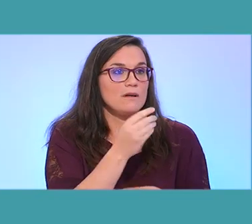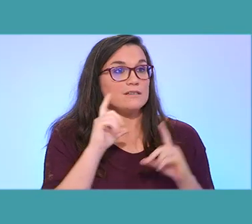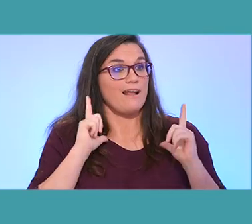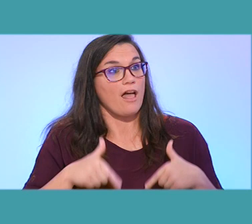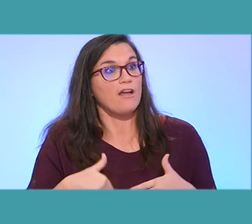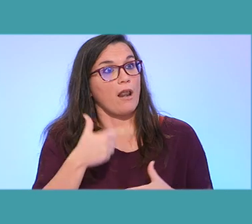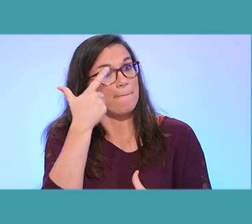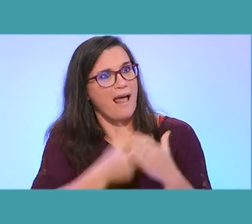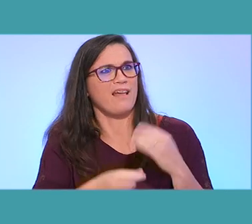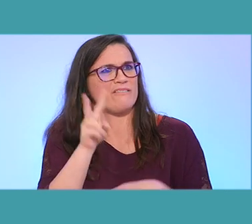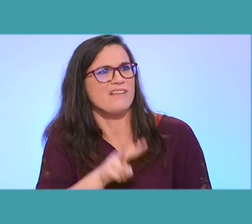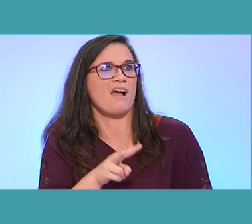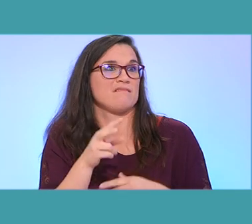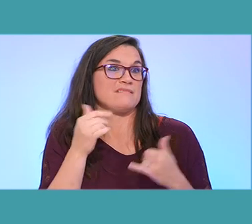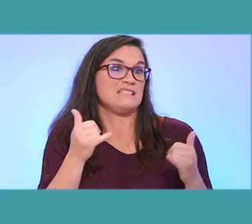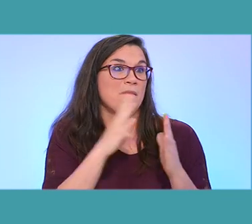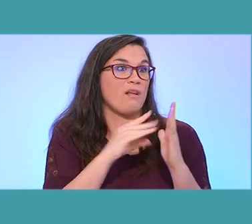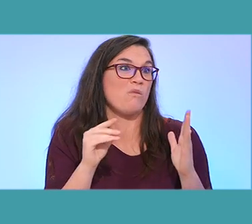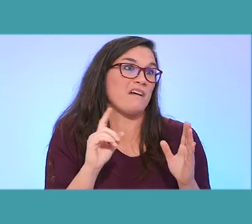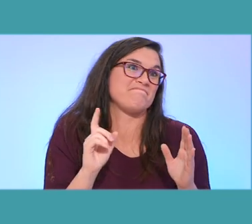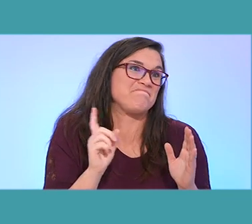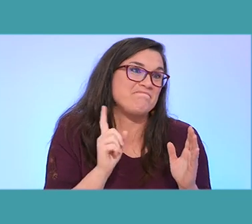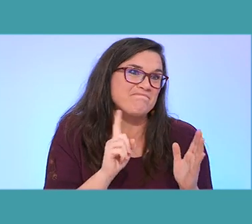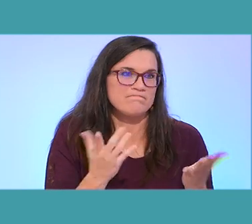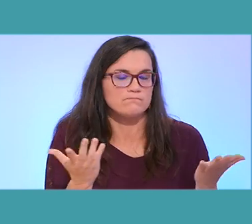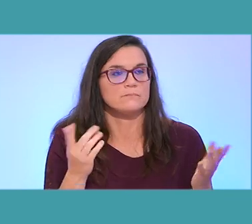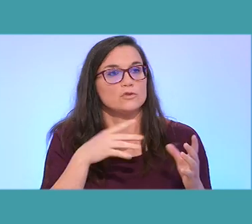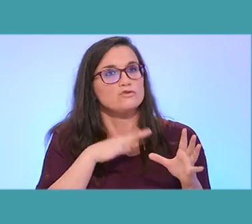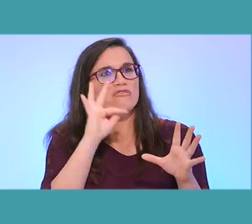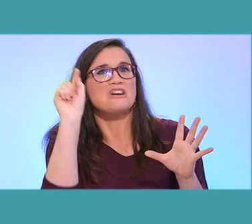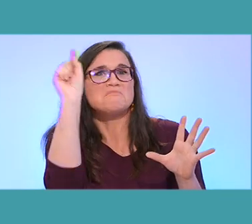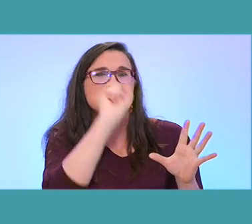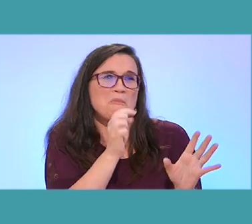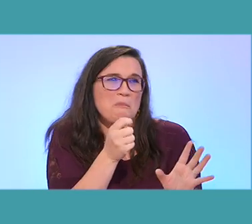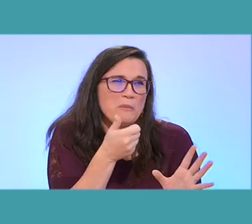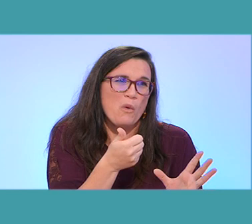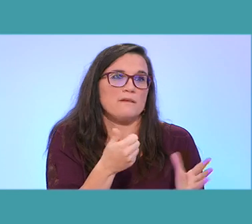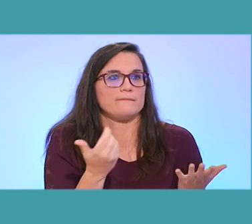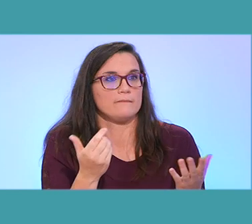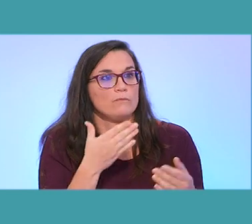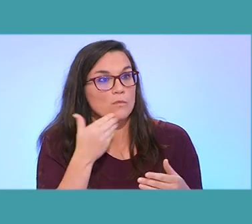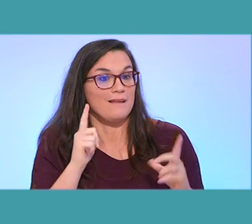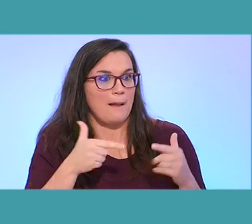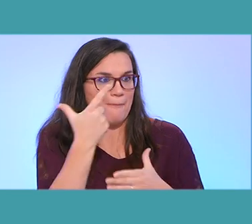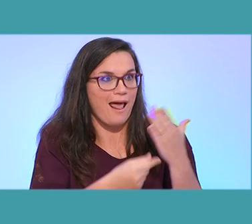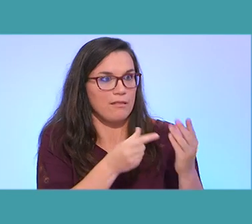Par rapport aux enfants,'est vrai que l'éducation, il'y a pas d'écoles bilingues en Pays-de-la-Loire. Il y en a très peu en France.